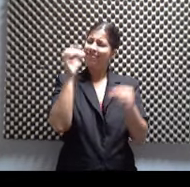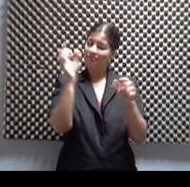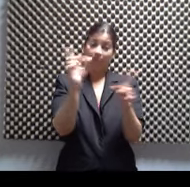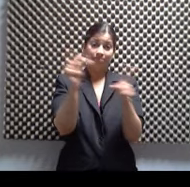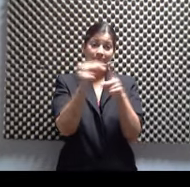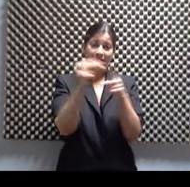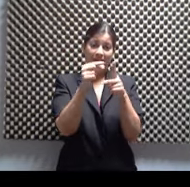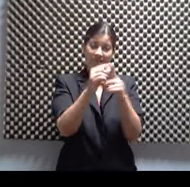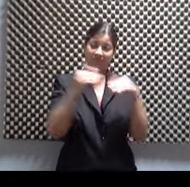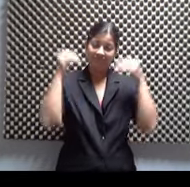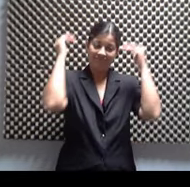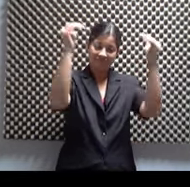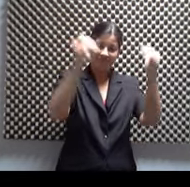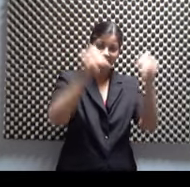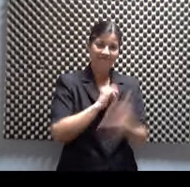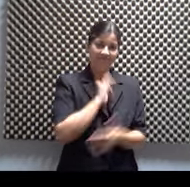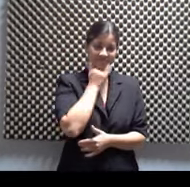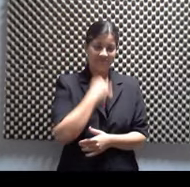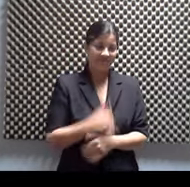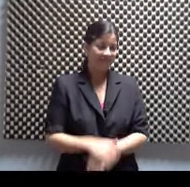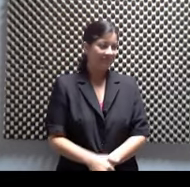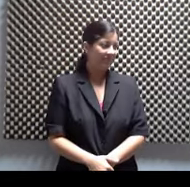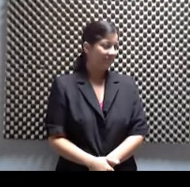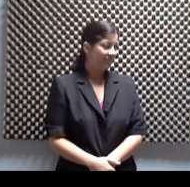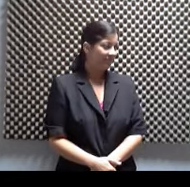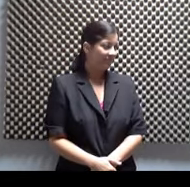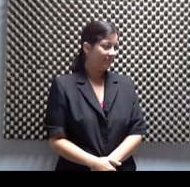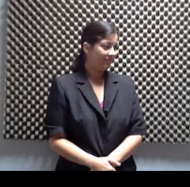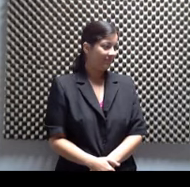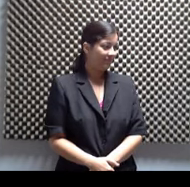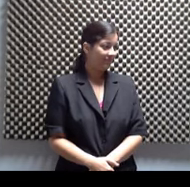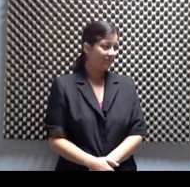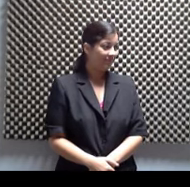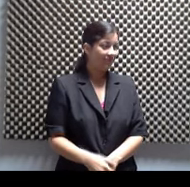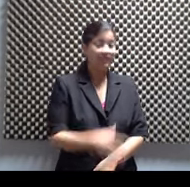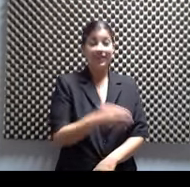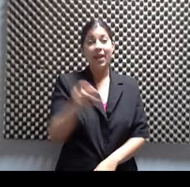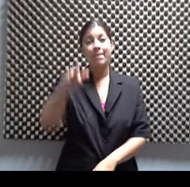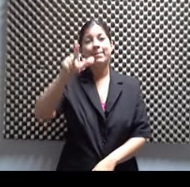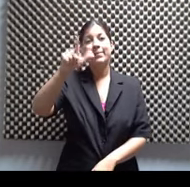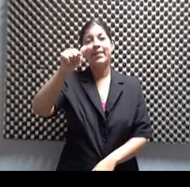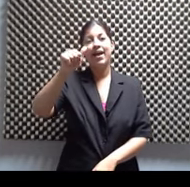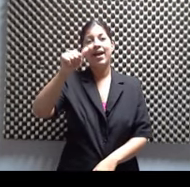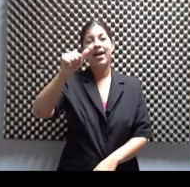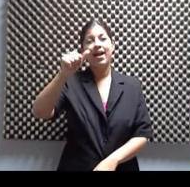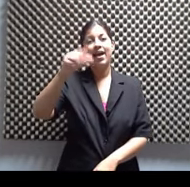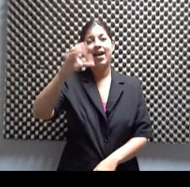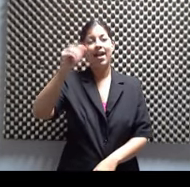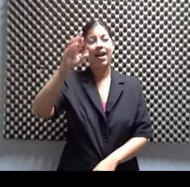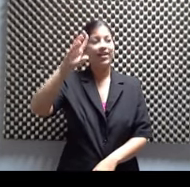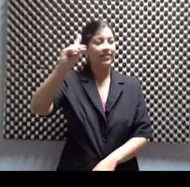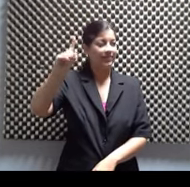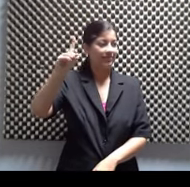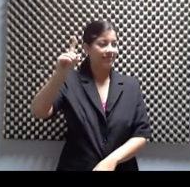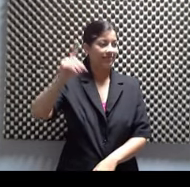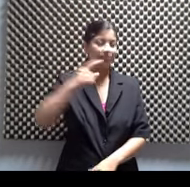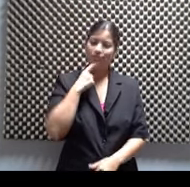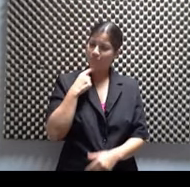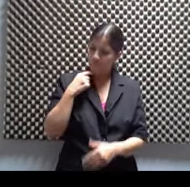Eso, eso, eso, no lo puede decir en todos lados. El placard, yo no sabía eso. Un programa educativo, es un programa educativo y